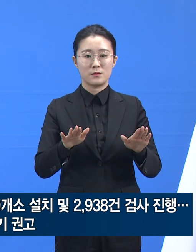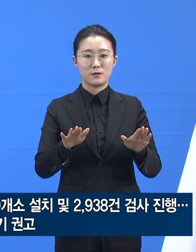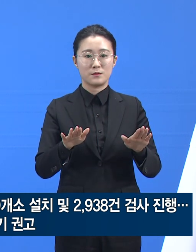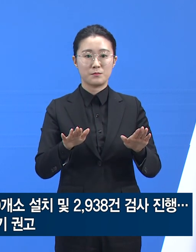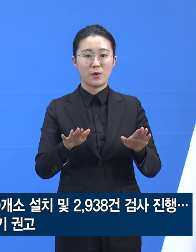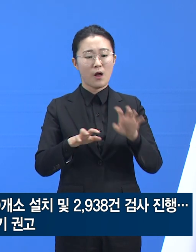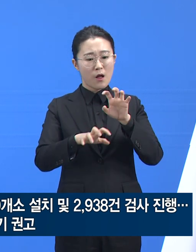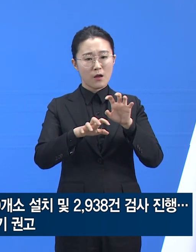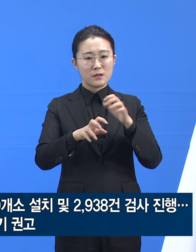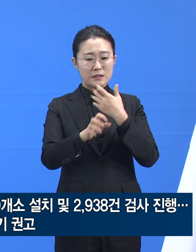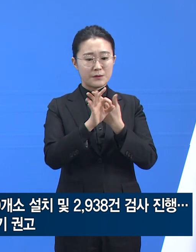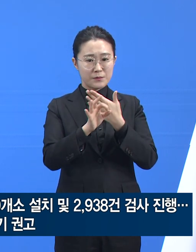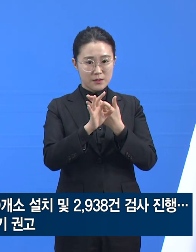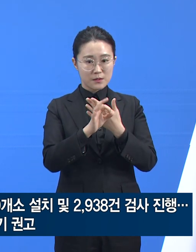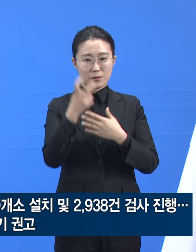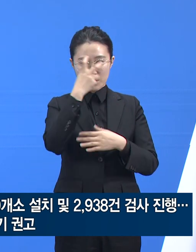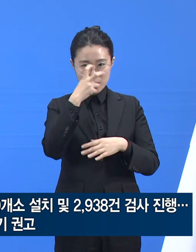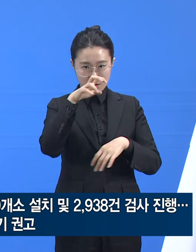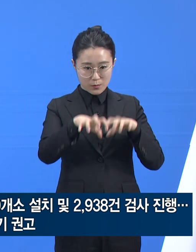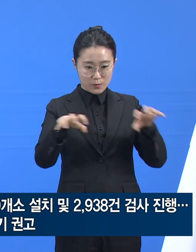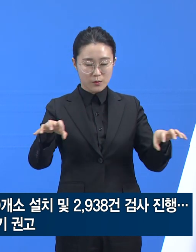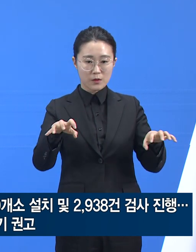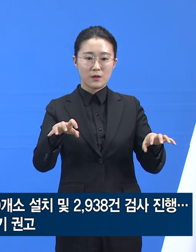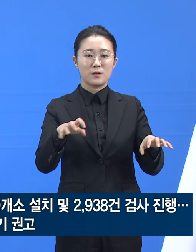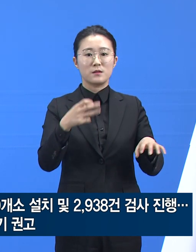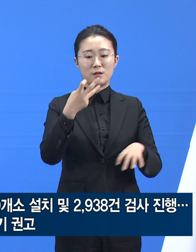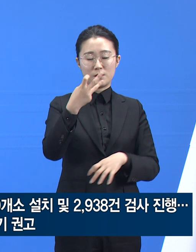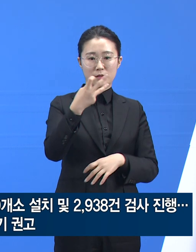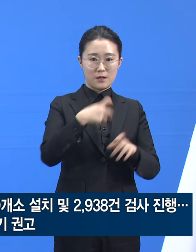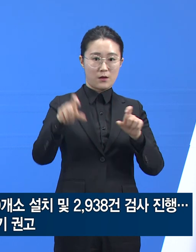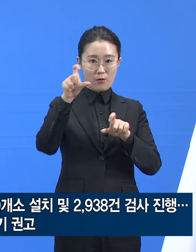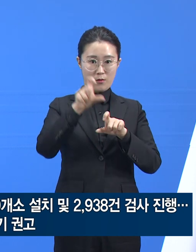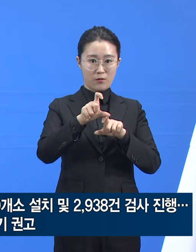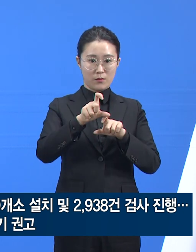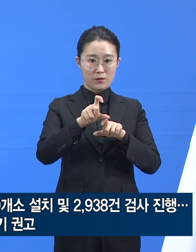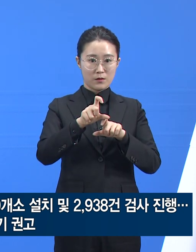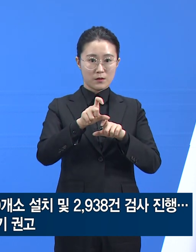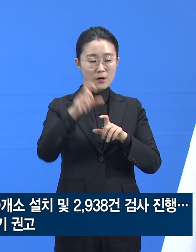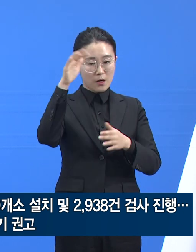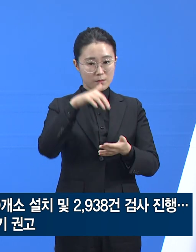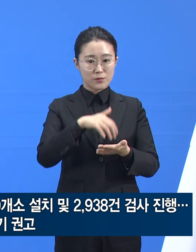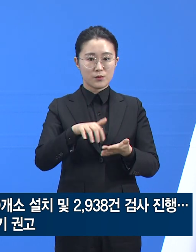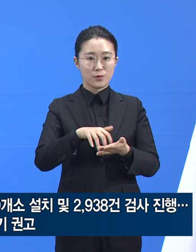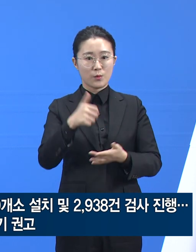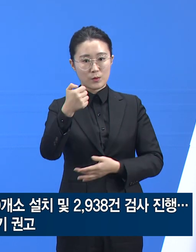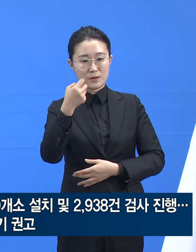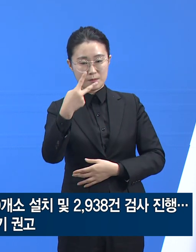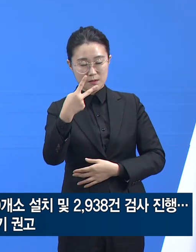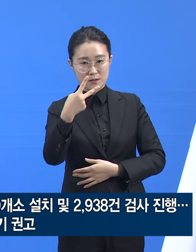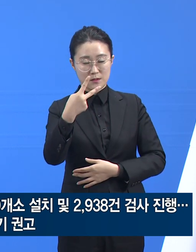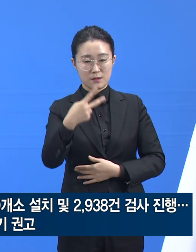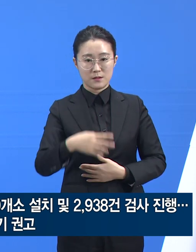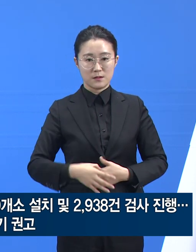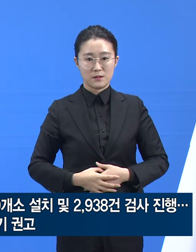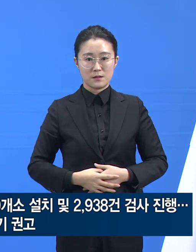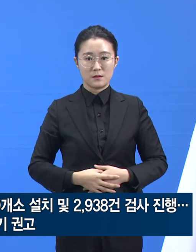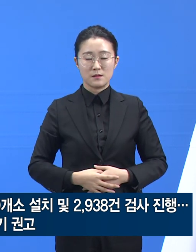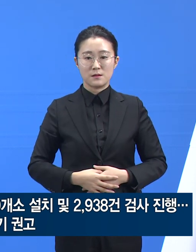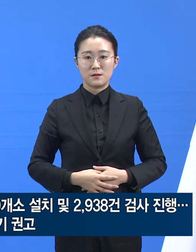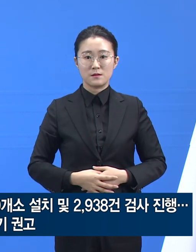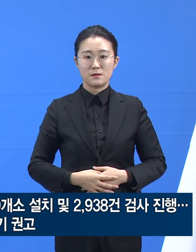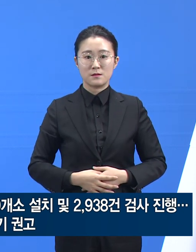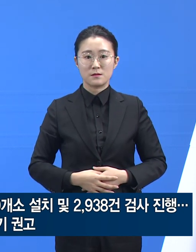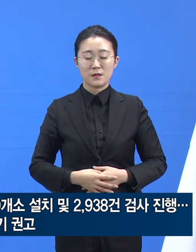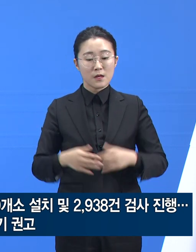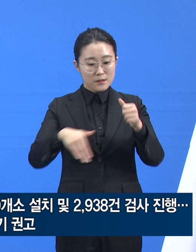추가하여 총 52개소를 설치하고 운영할 예정입니다. 12월 16일 이후로도 시군별 현장